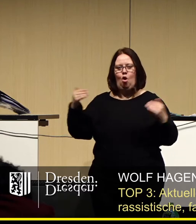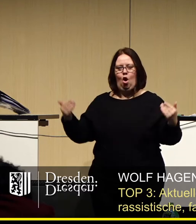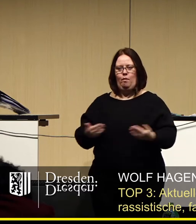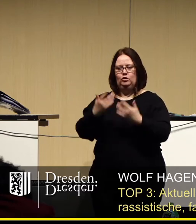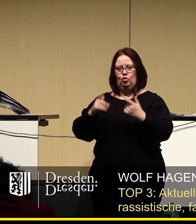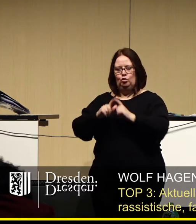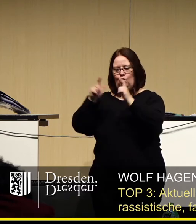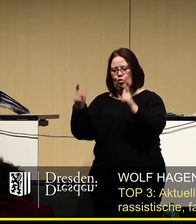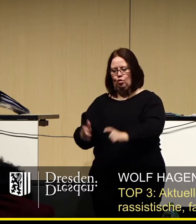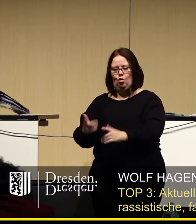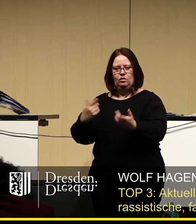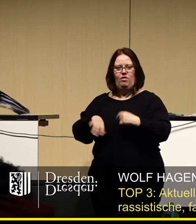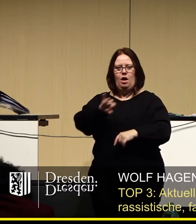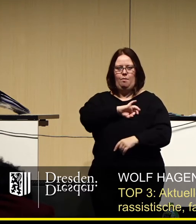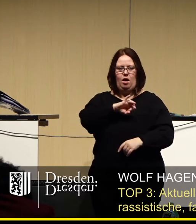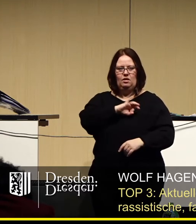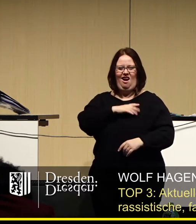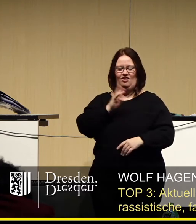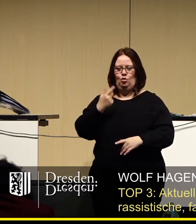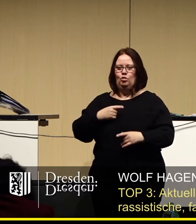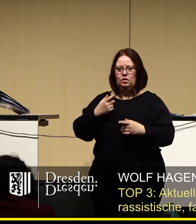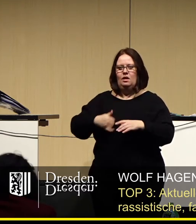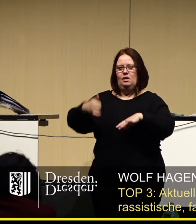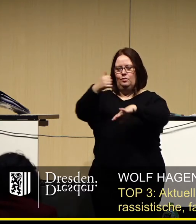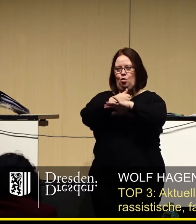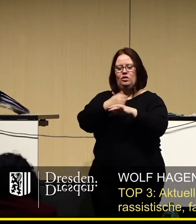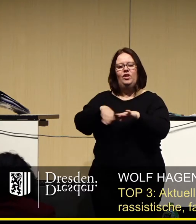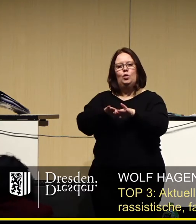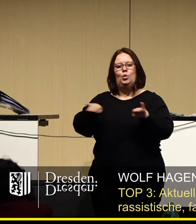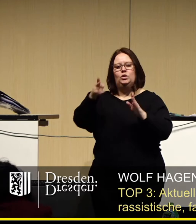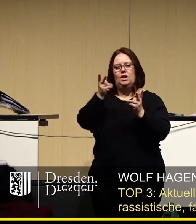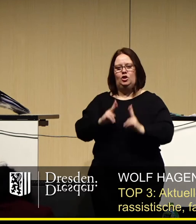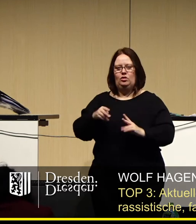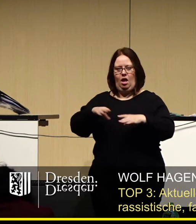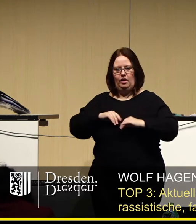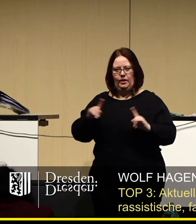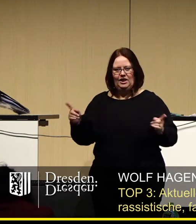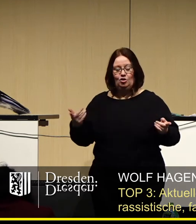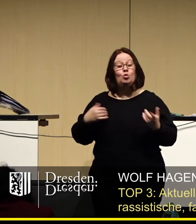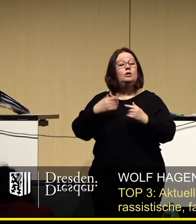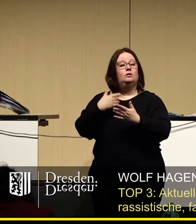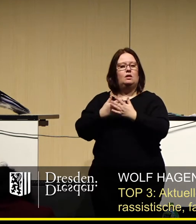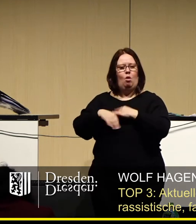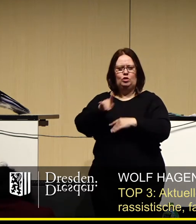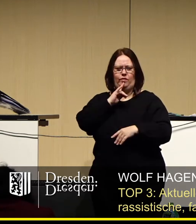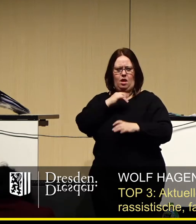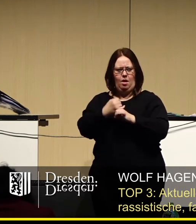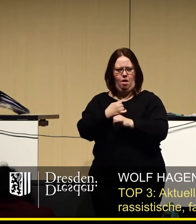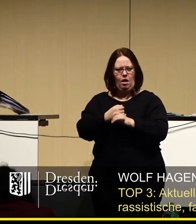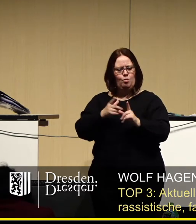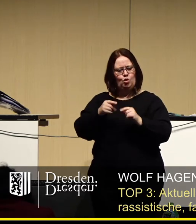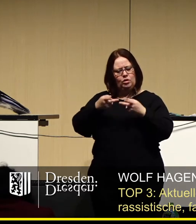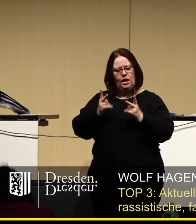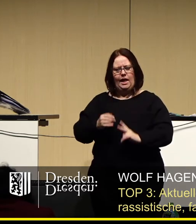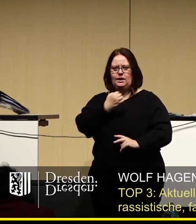unterdrückt wird, weil Parteien und Despoten solche Grundrechte mit Füßen treten. Wir sollten nicht den Fehler machen, zu glauben, dass